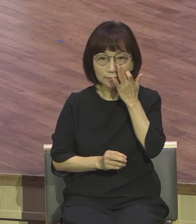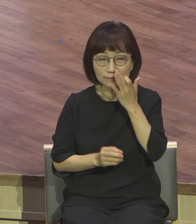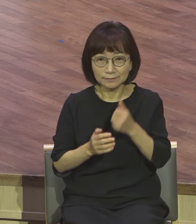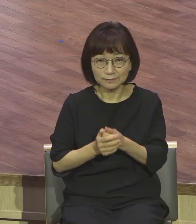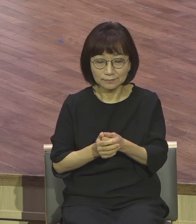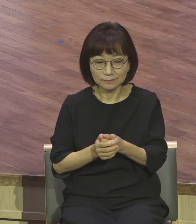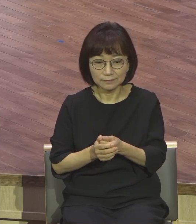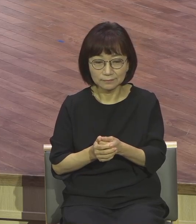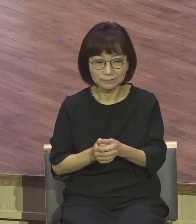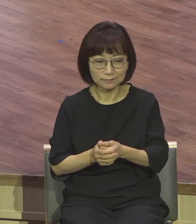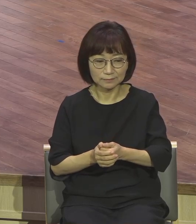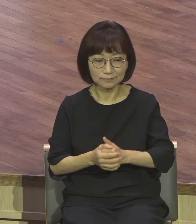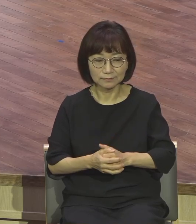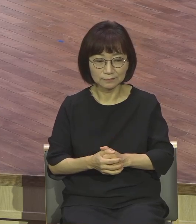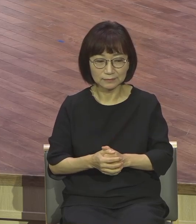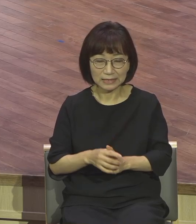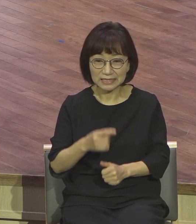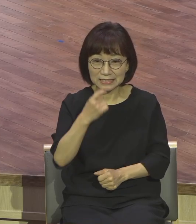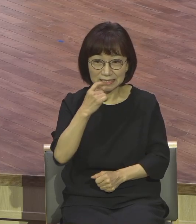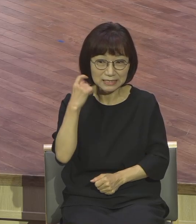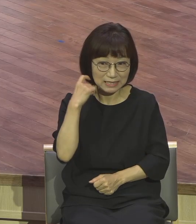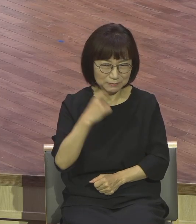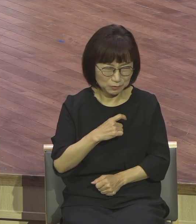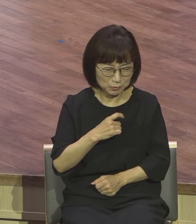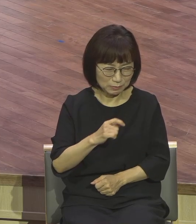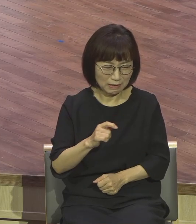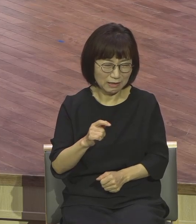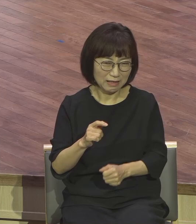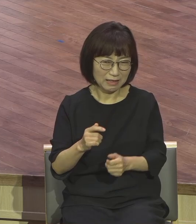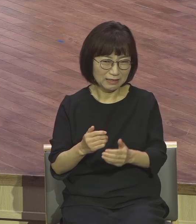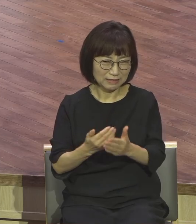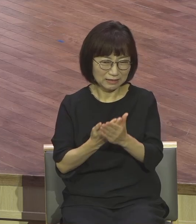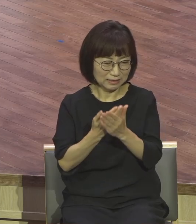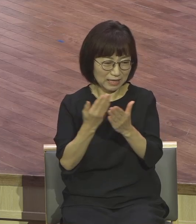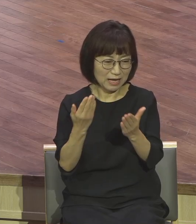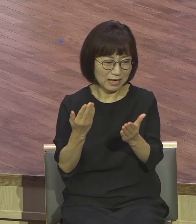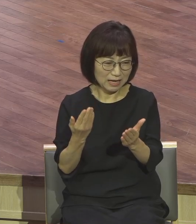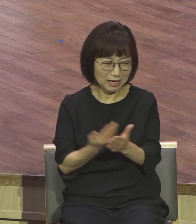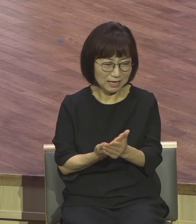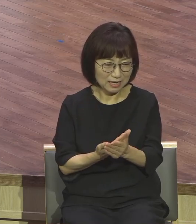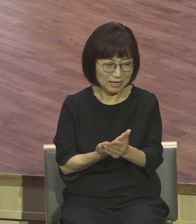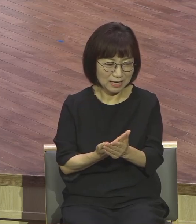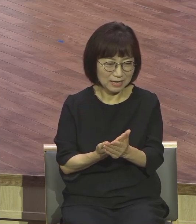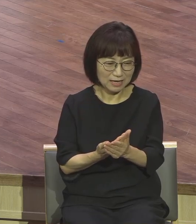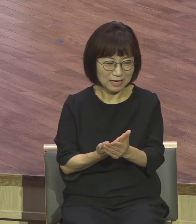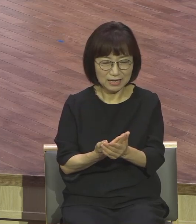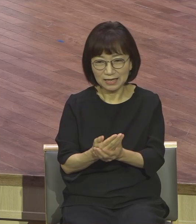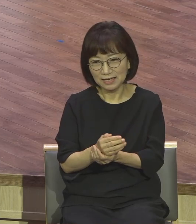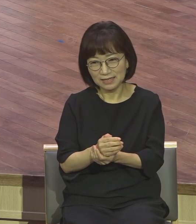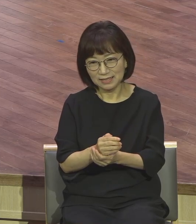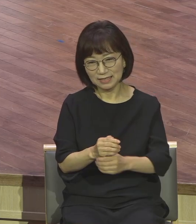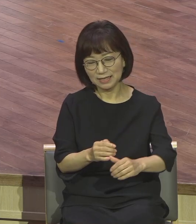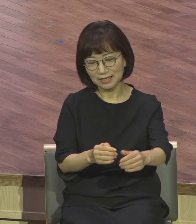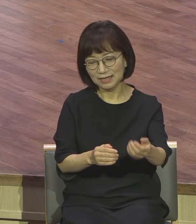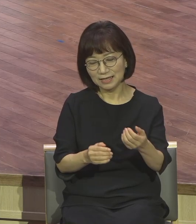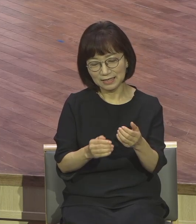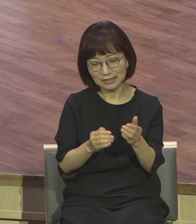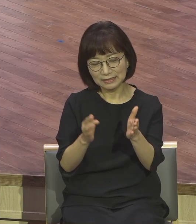수 없이 합니다. 감리교 싹 다 신학교. 강나루 신학 통합적. 그 사복음 인정 안 합니다. 예수님